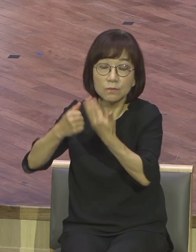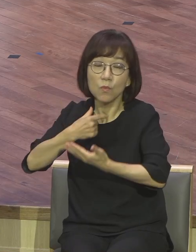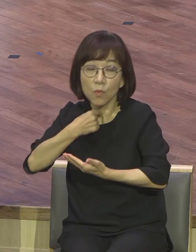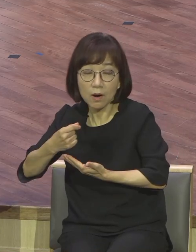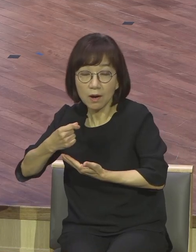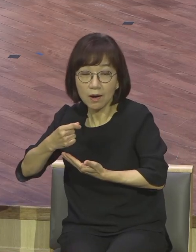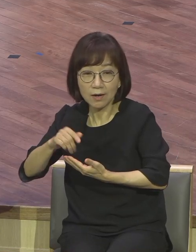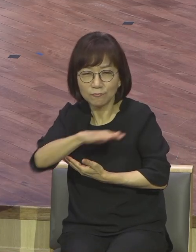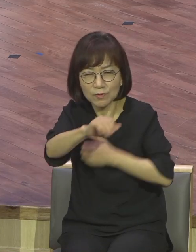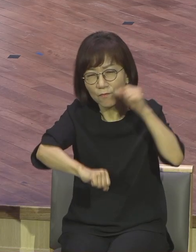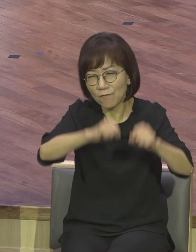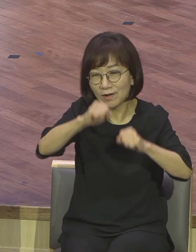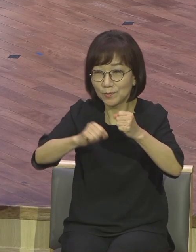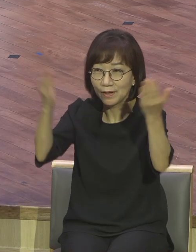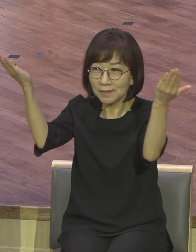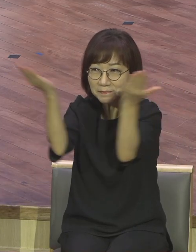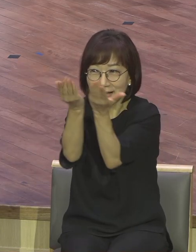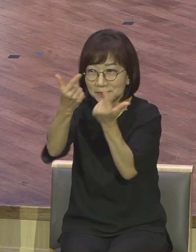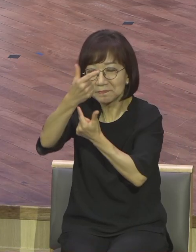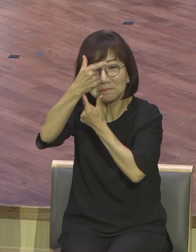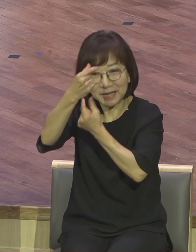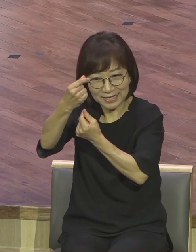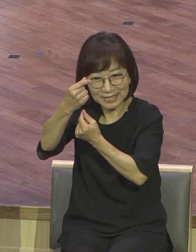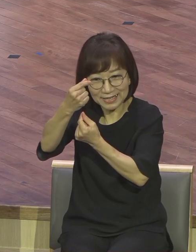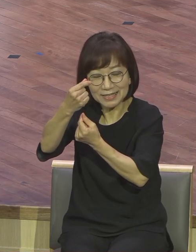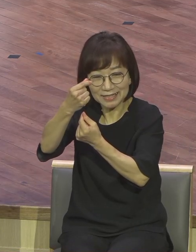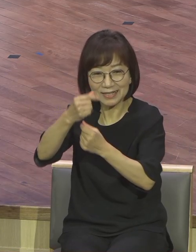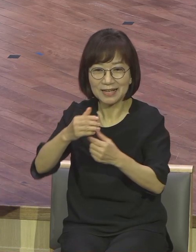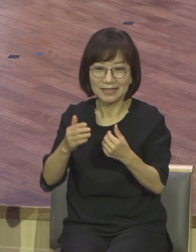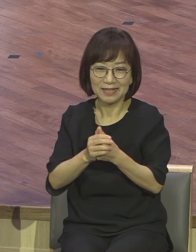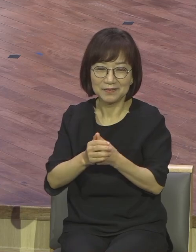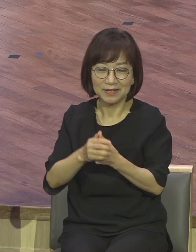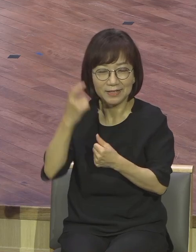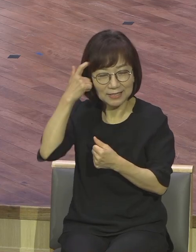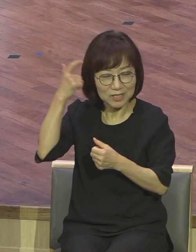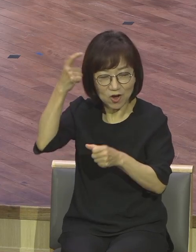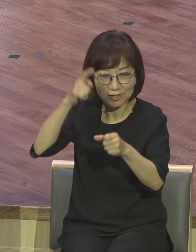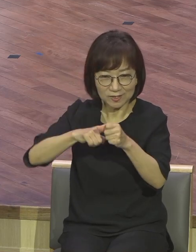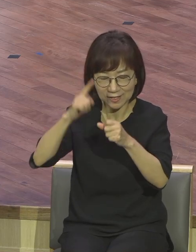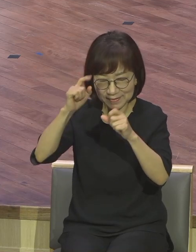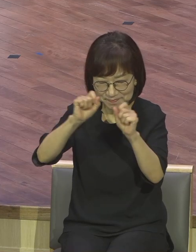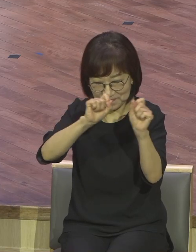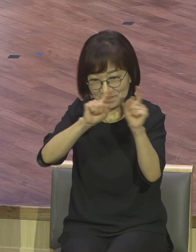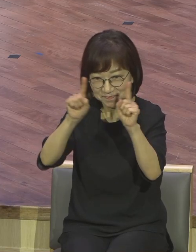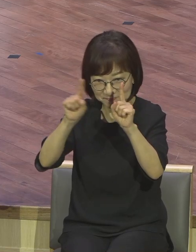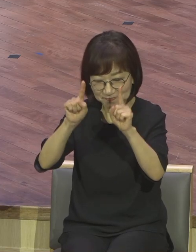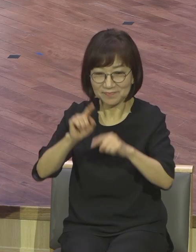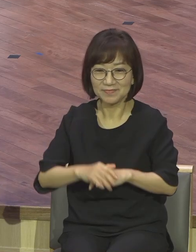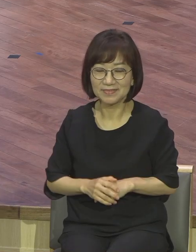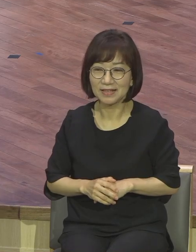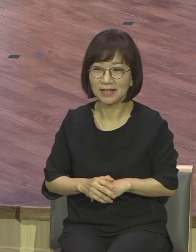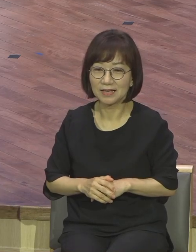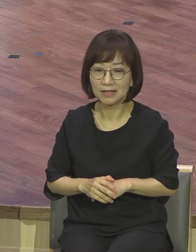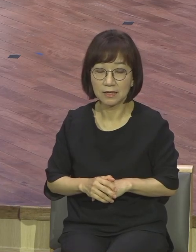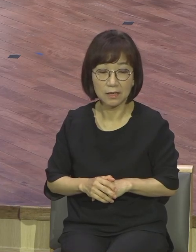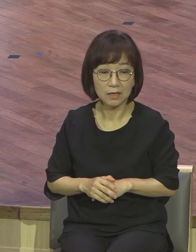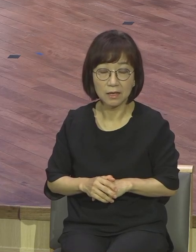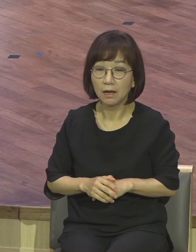이게 뭐예요? 바로 깨어있는 삶이에요. 누가 졸고 있는 사람입니까? 누가 잠자는